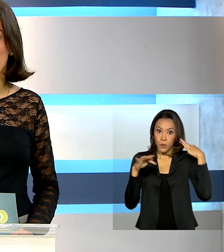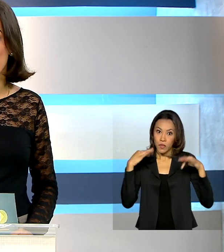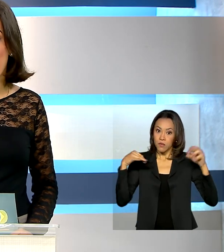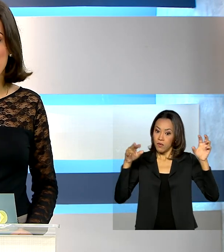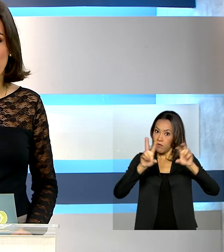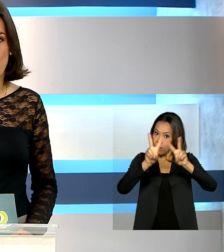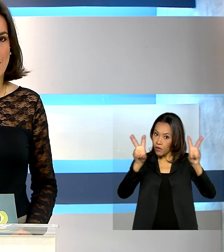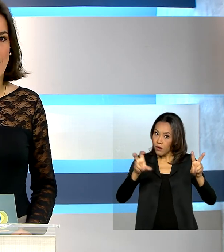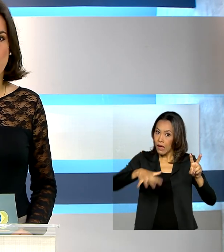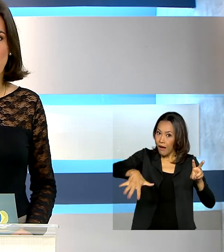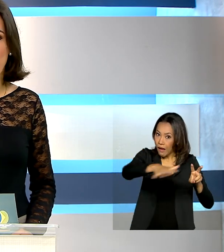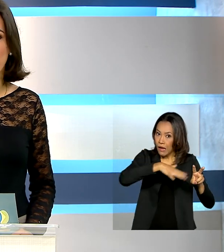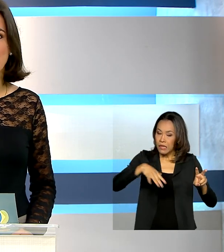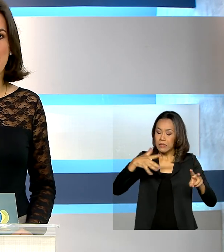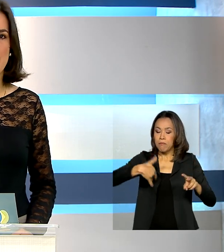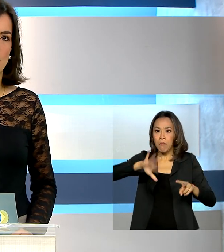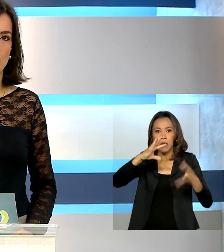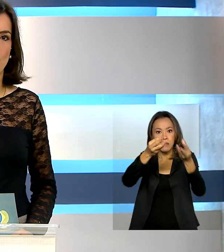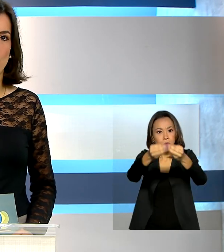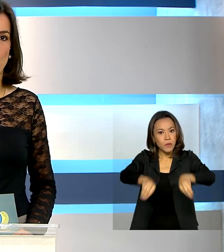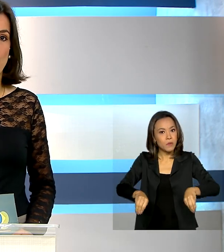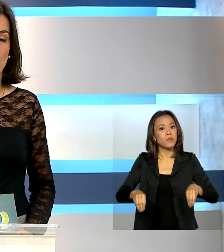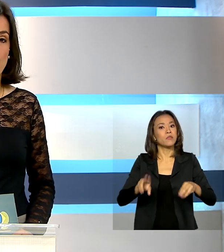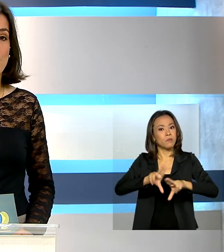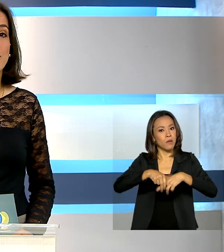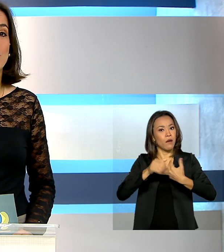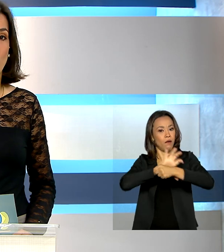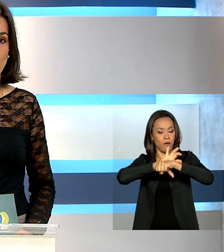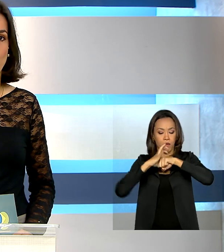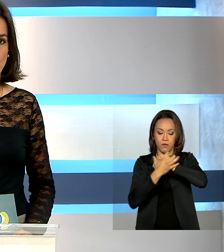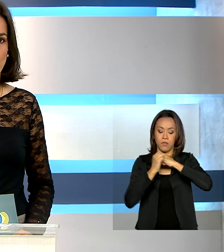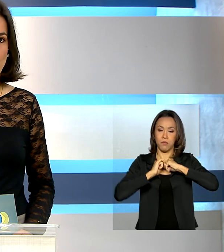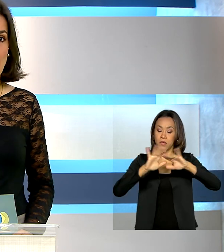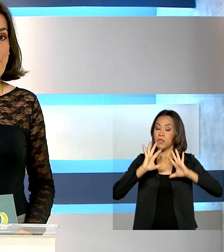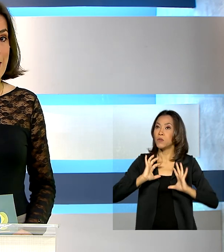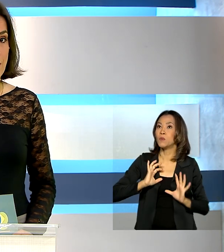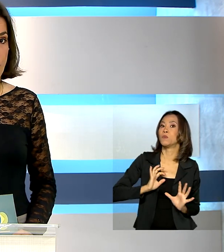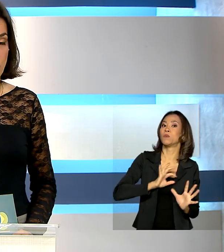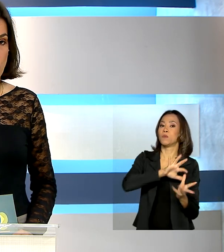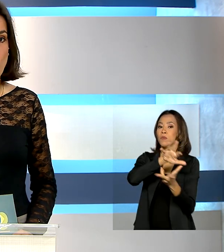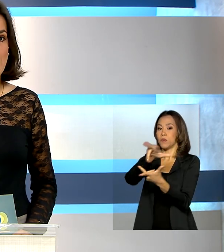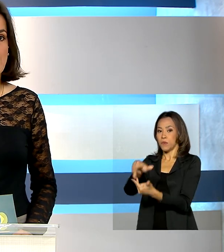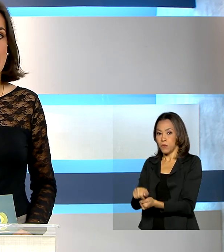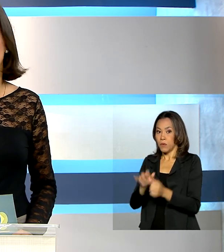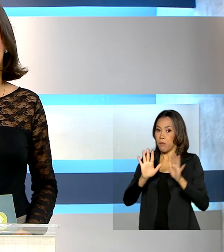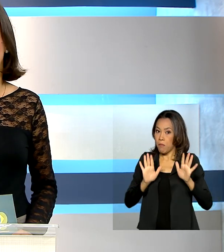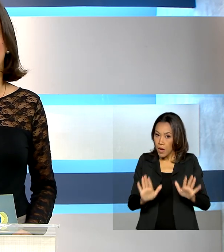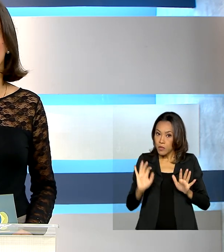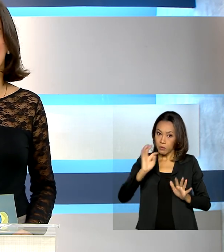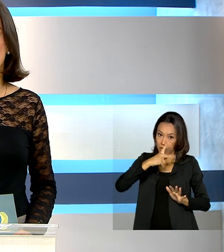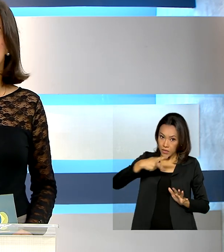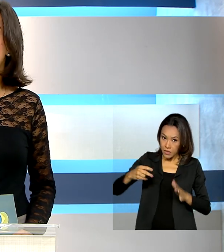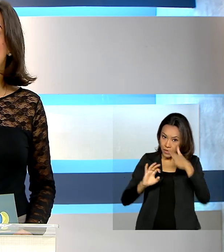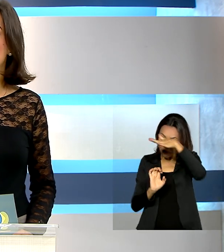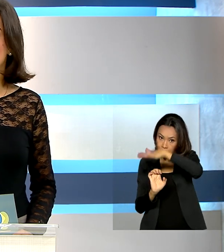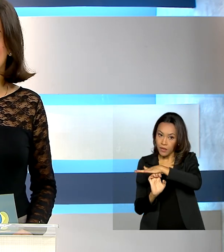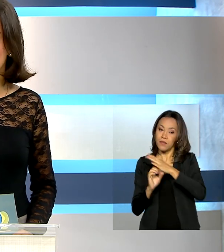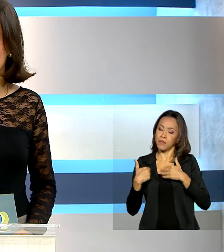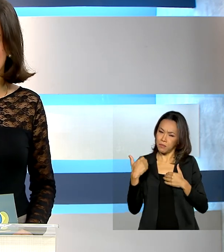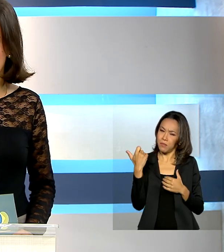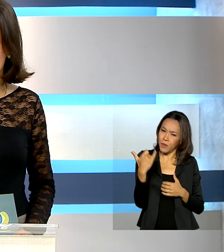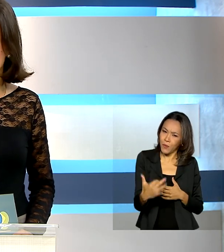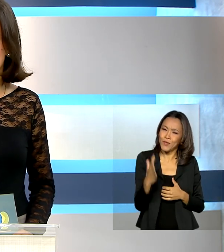dos setores mais afetados pela pandemia do novo coronavírus em todo o mundo, mas de acordo com o presidente da Embratur, já